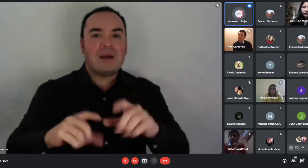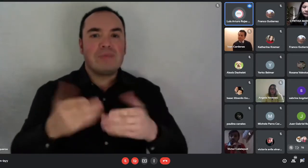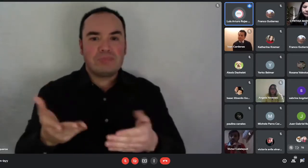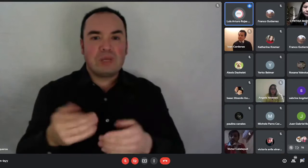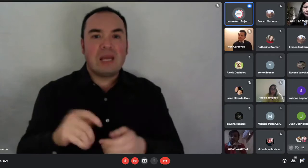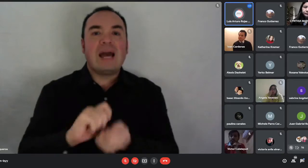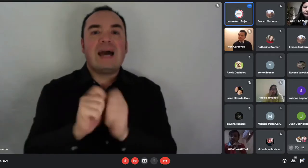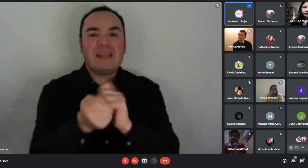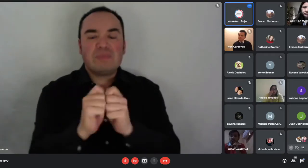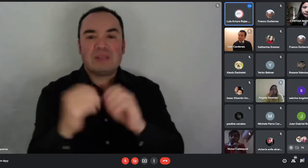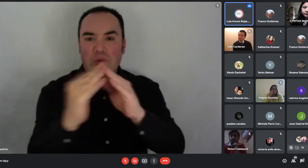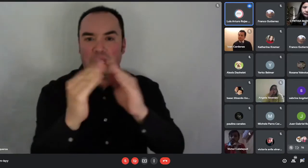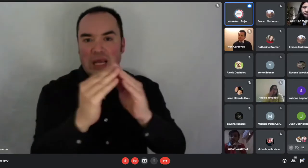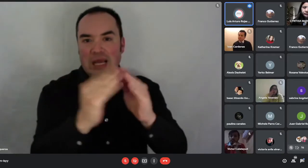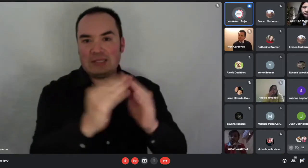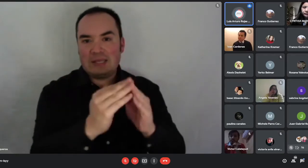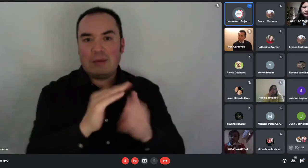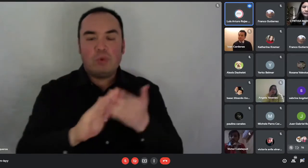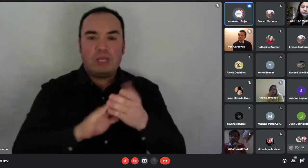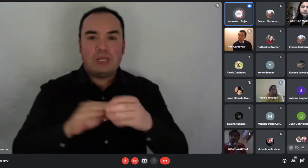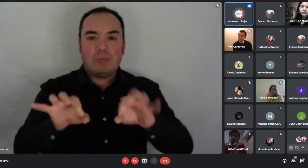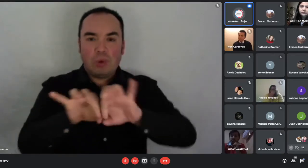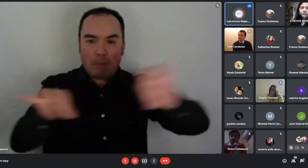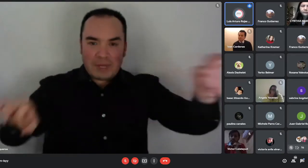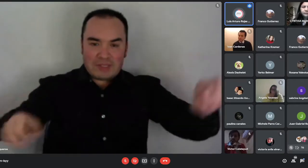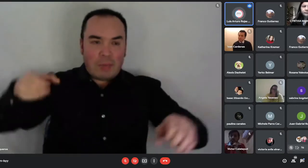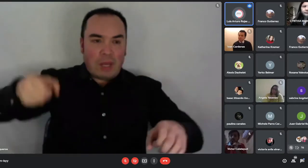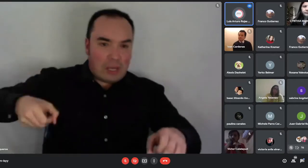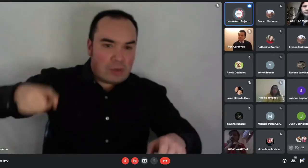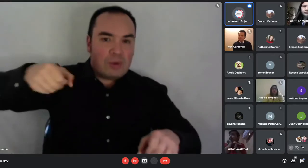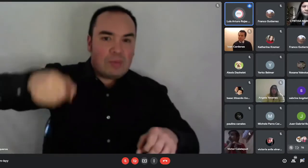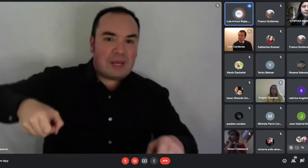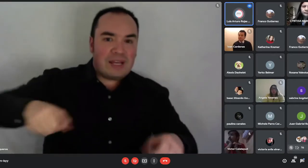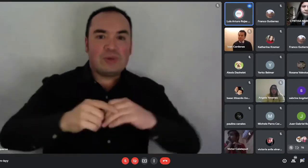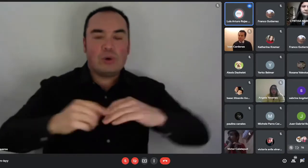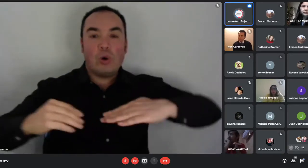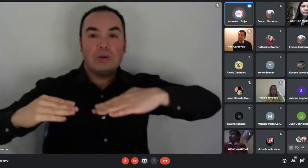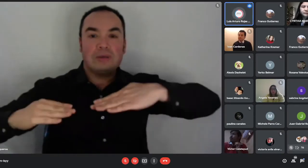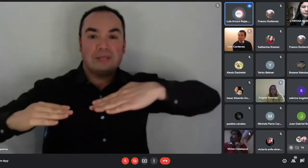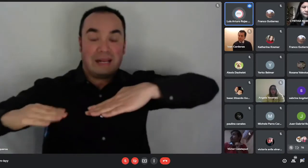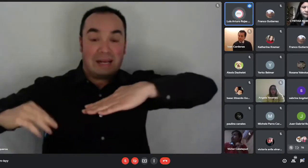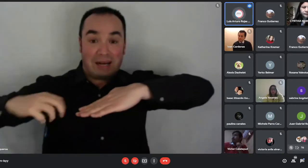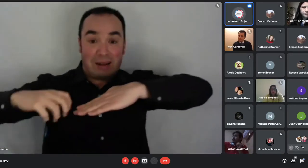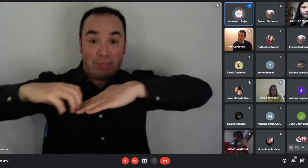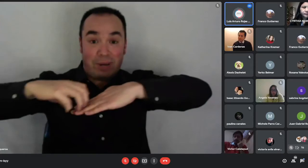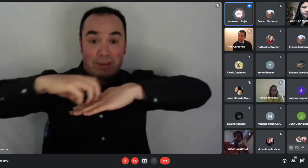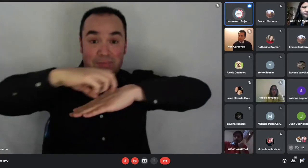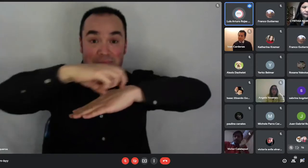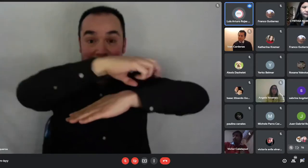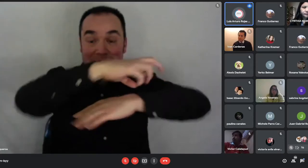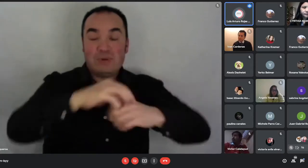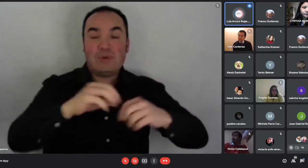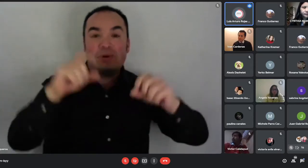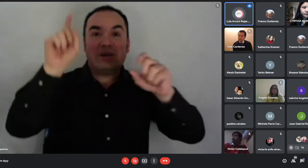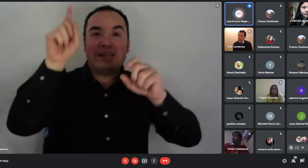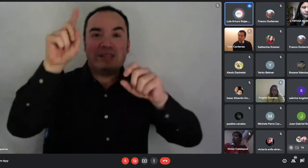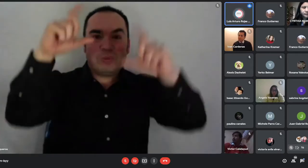ramplas, enanchar las puertas, bajar interruptores, modificar el baño, etc. Por lo tanto,